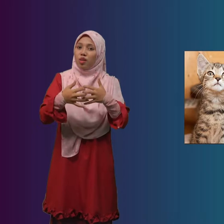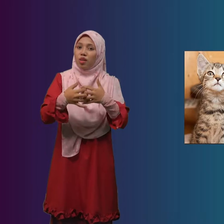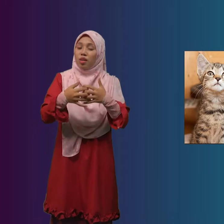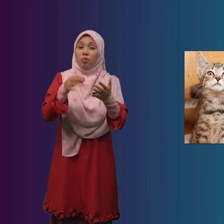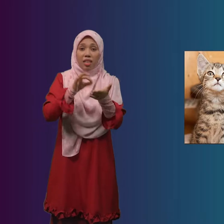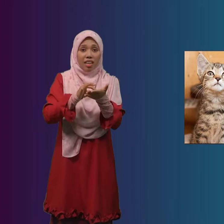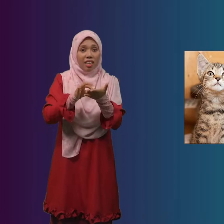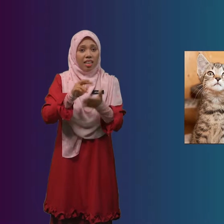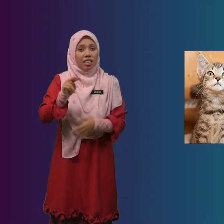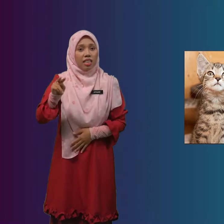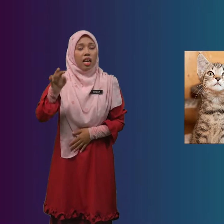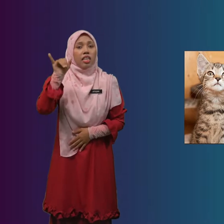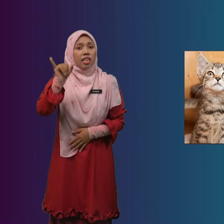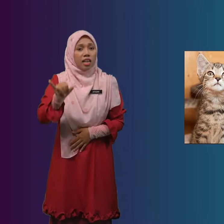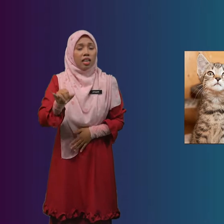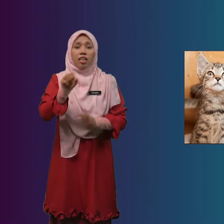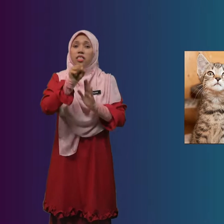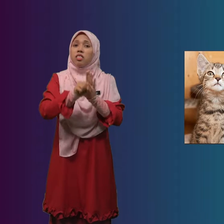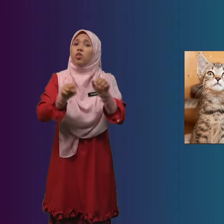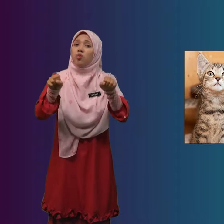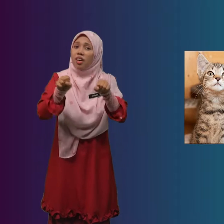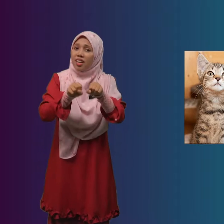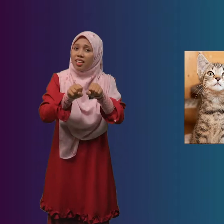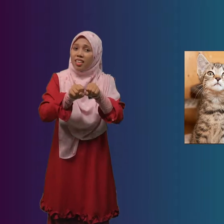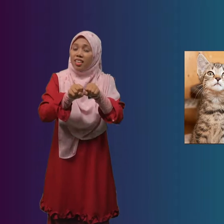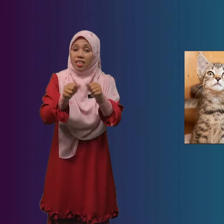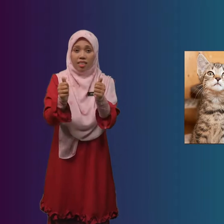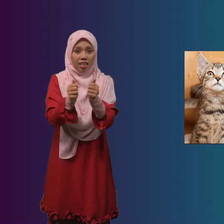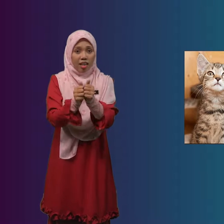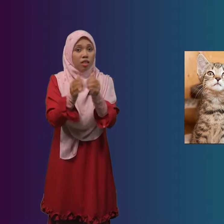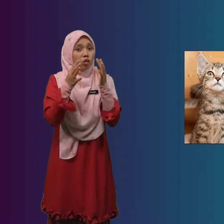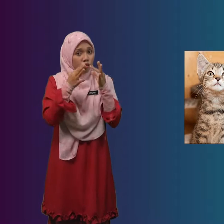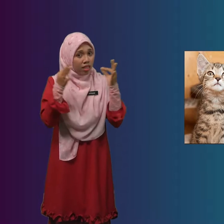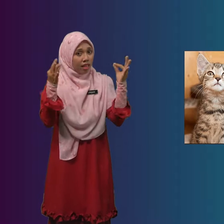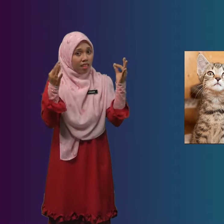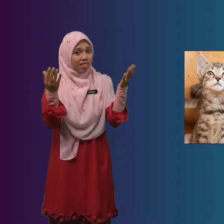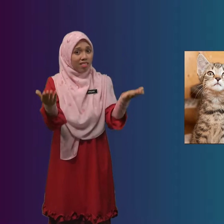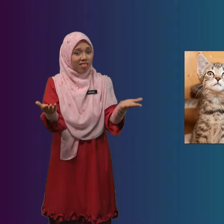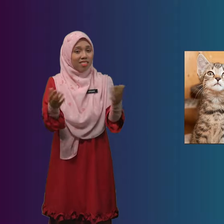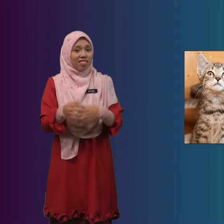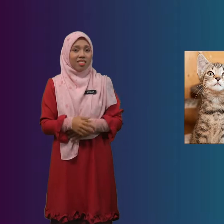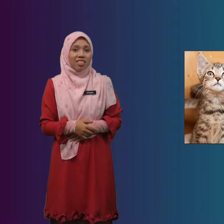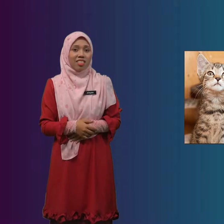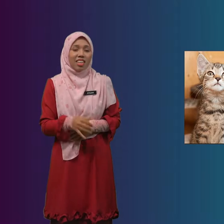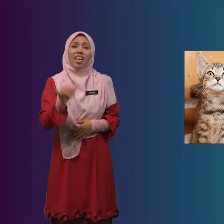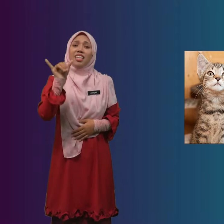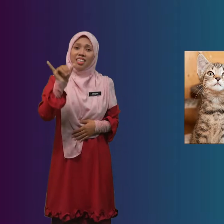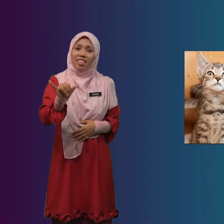Bilangan Yang Sesuai Dengan Kucing Ya